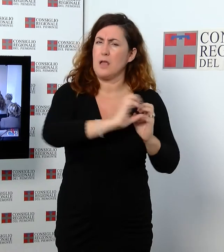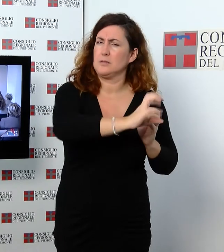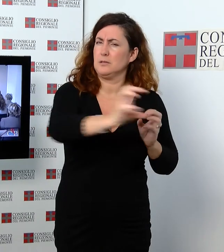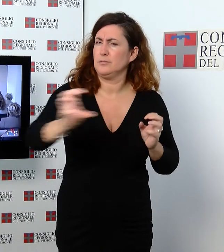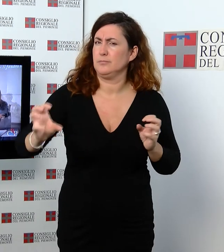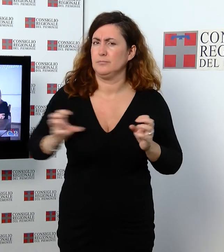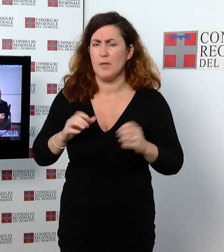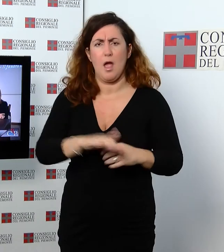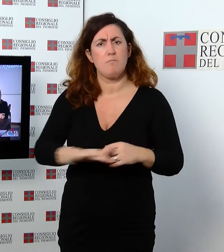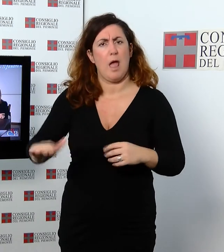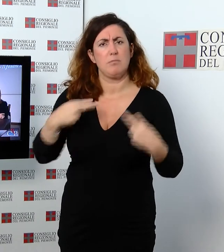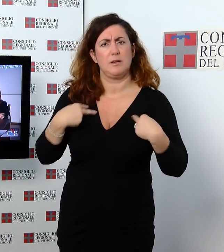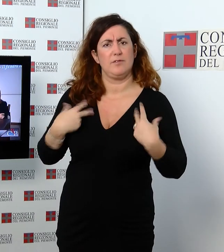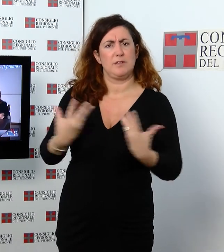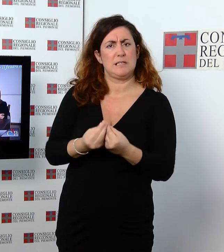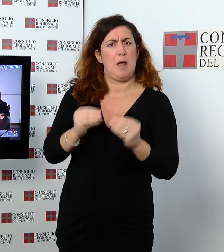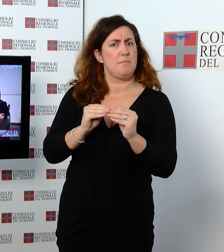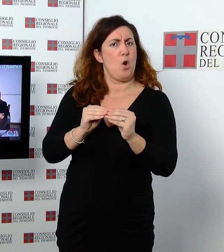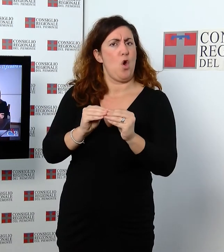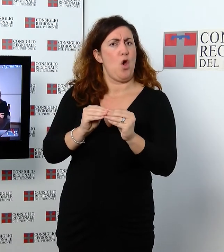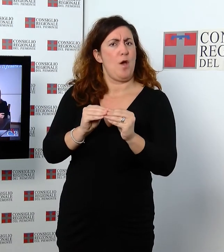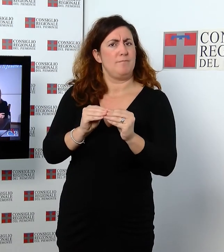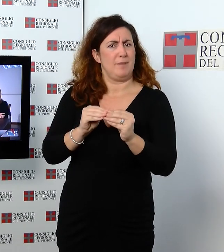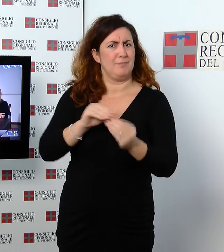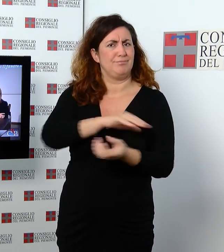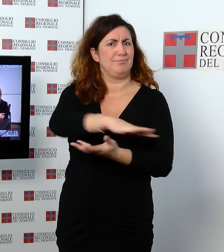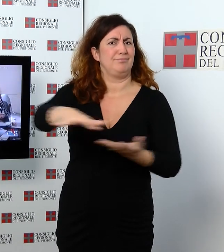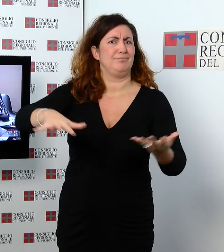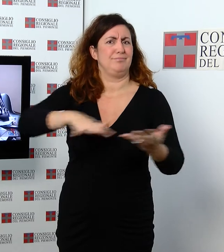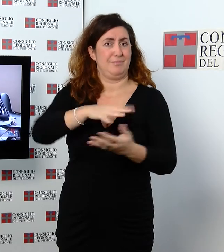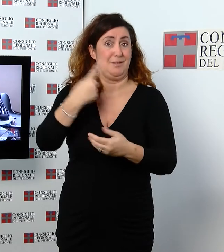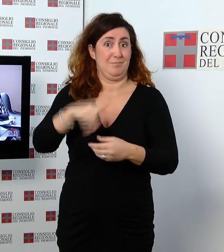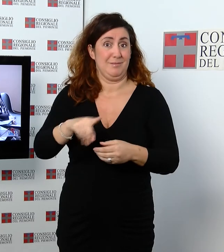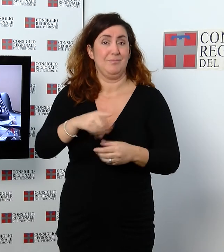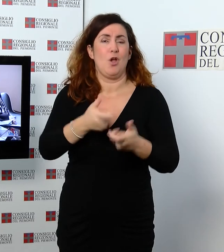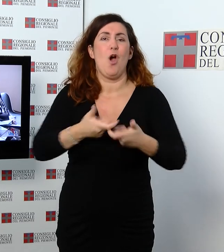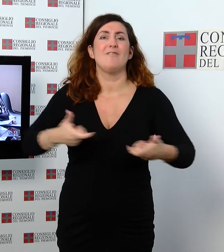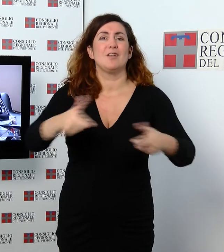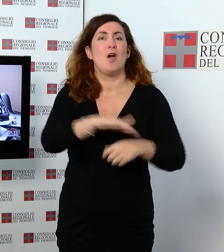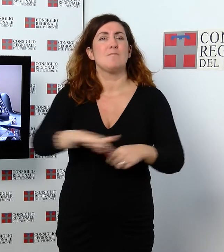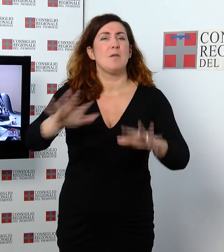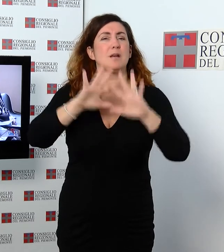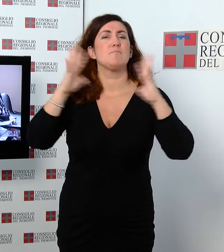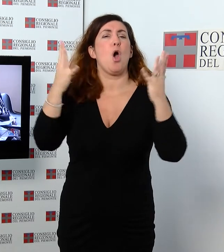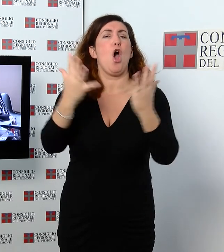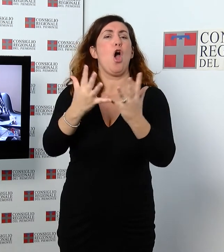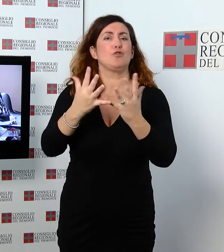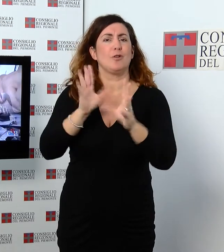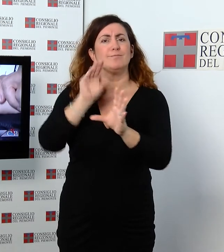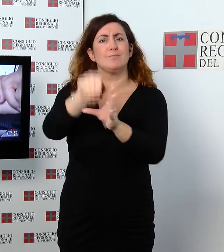'infanzia. È stato questo il tema del convegno Bambini del mondo nelle scuole italiane, difficoltà e conquiste, la realtà piemontese